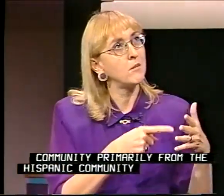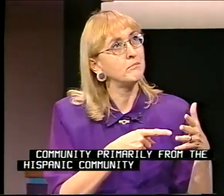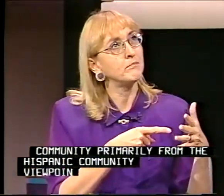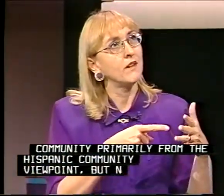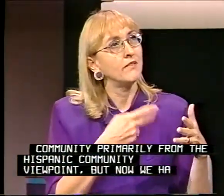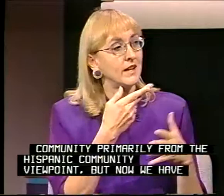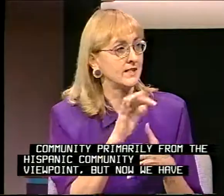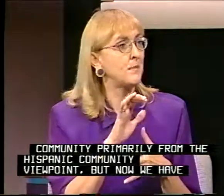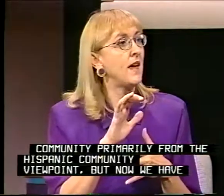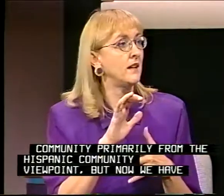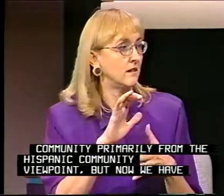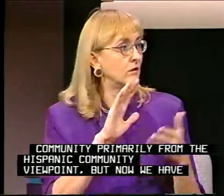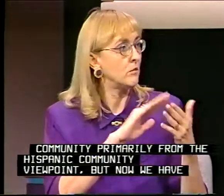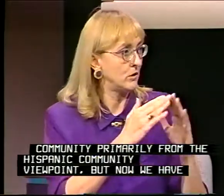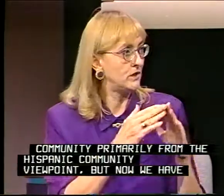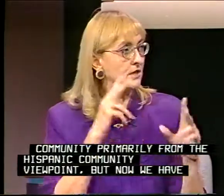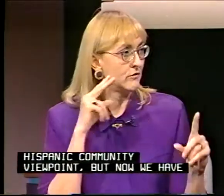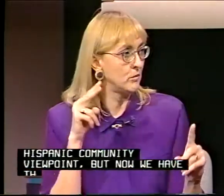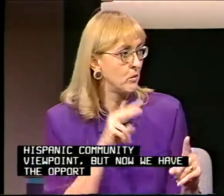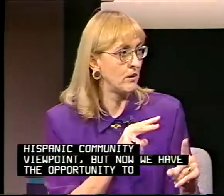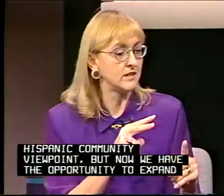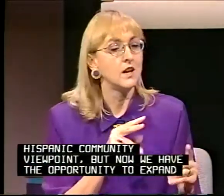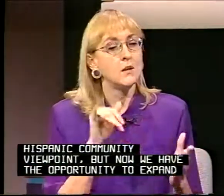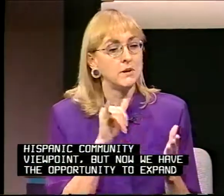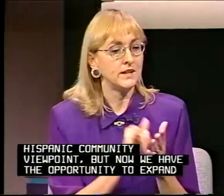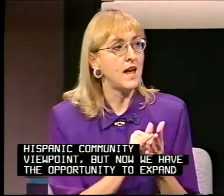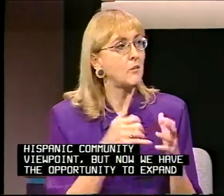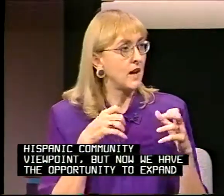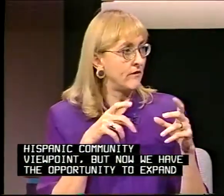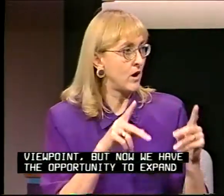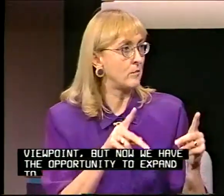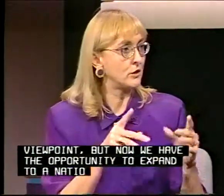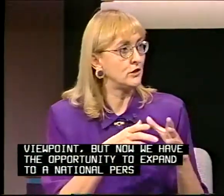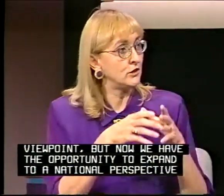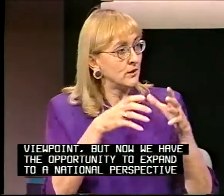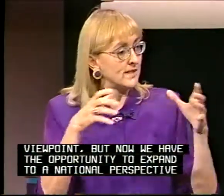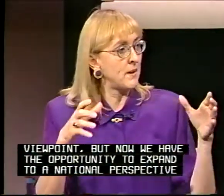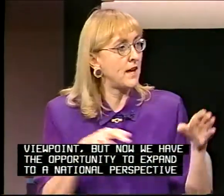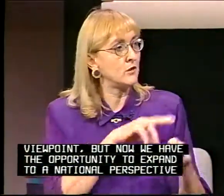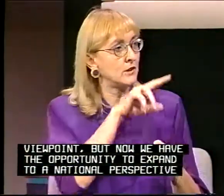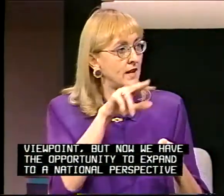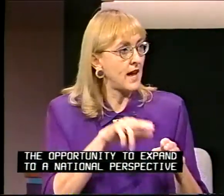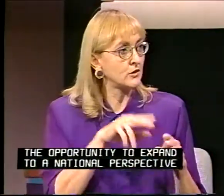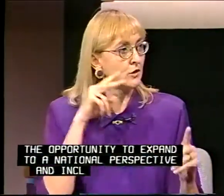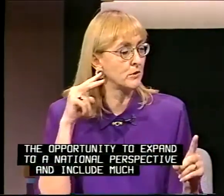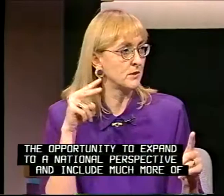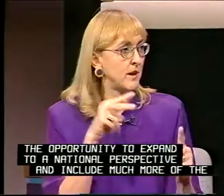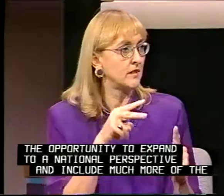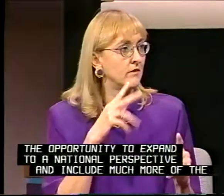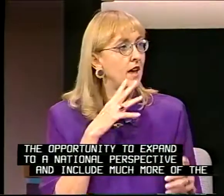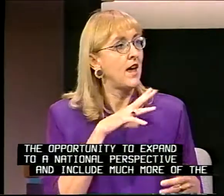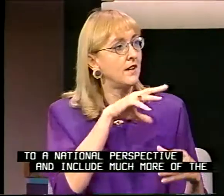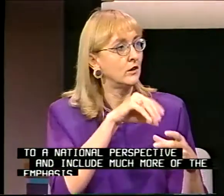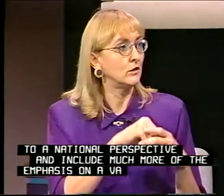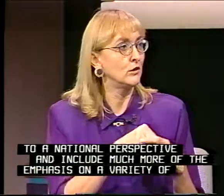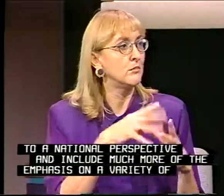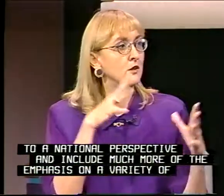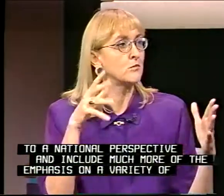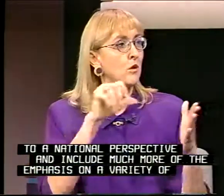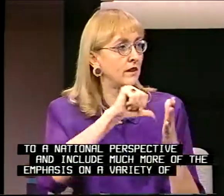the Hispanic community's viewpoint. But now we have the opportunity to expand to a national perspective and include much more an